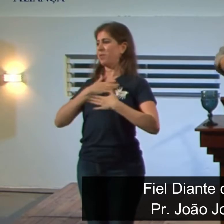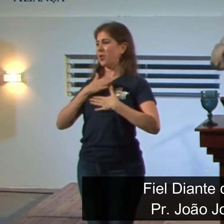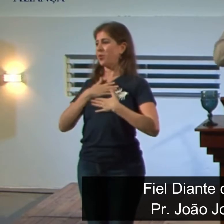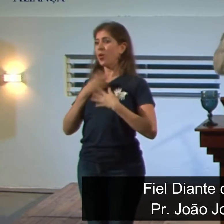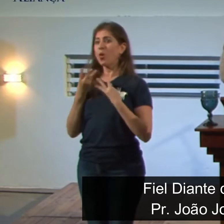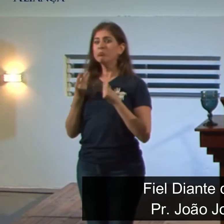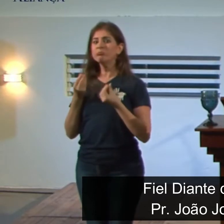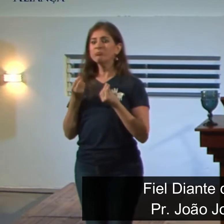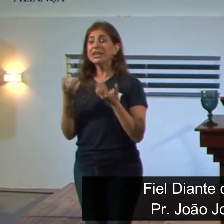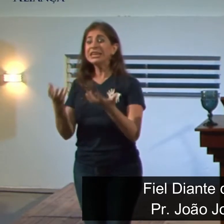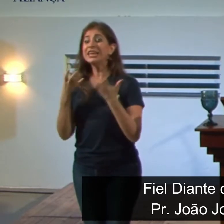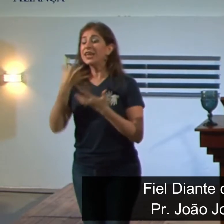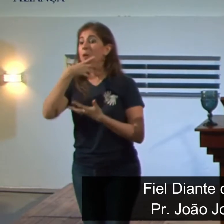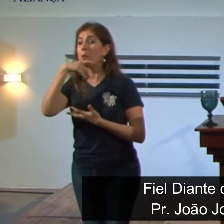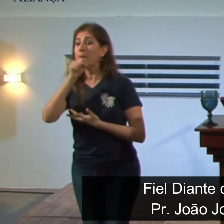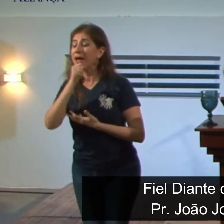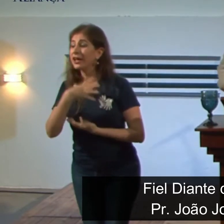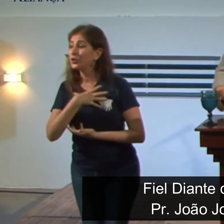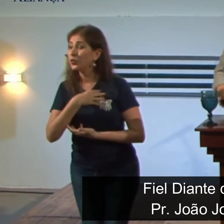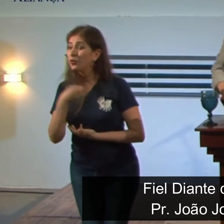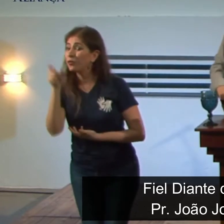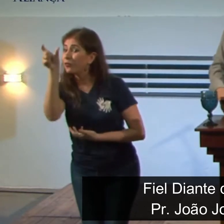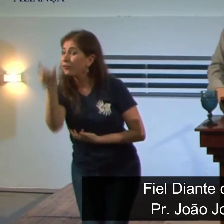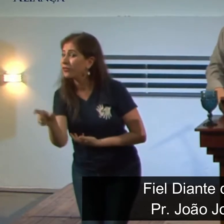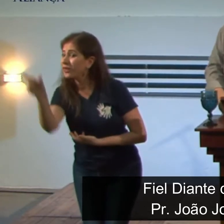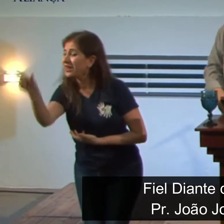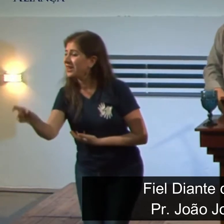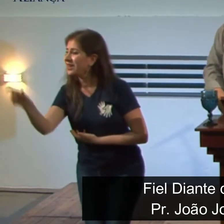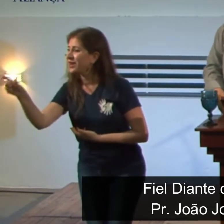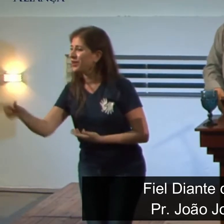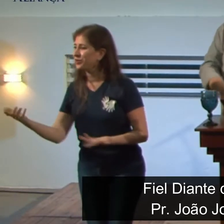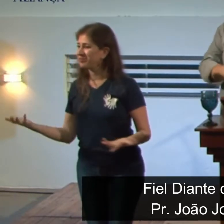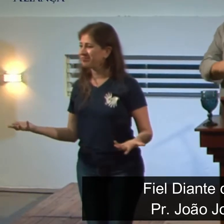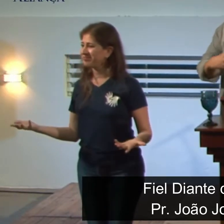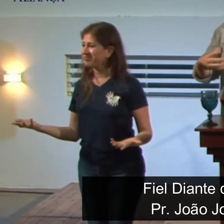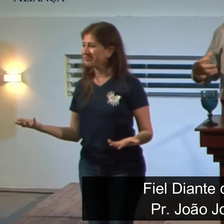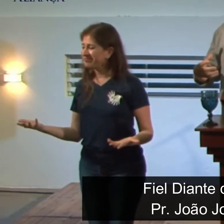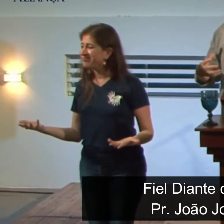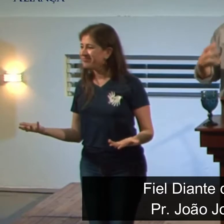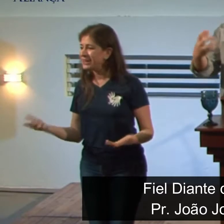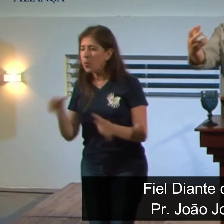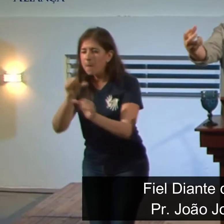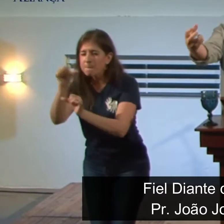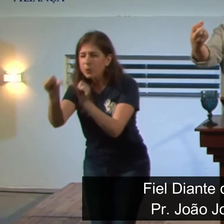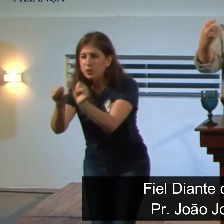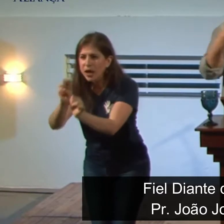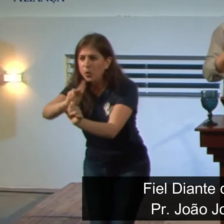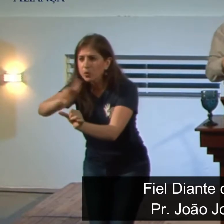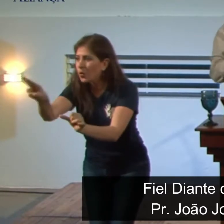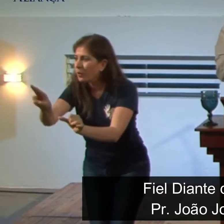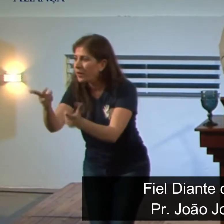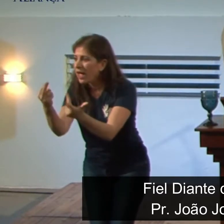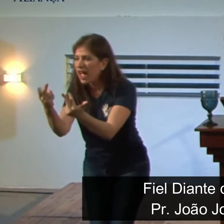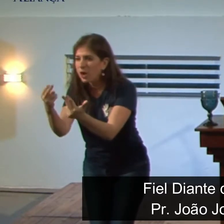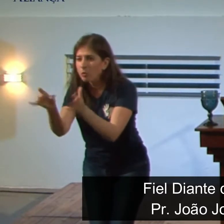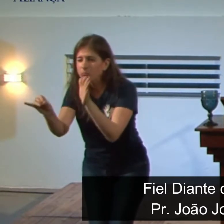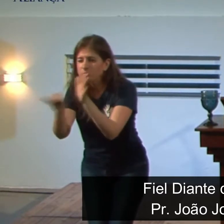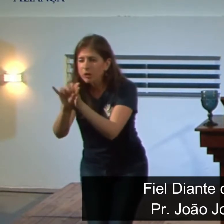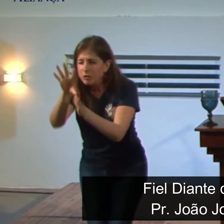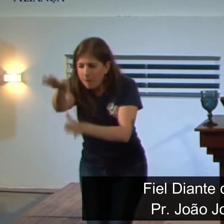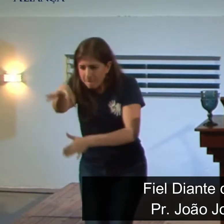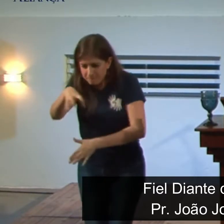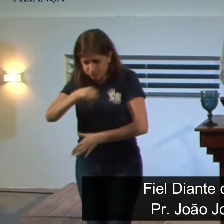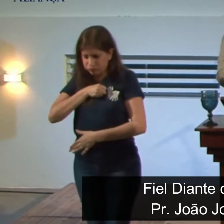expectativa que os pais tinham em relação àquela criança. Então, quando eles mudavam o nome, eles estavam se apropriando como que